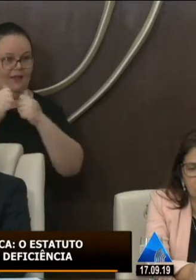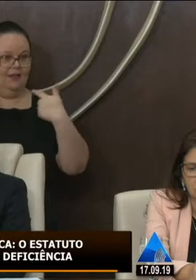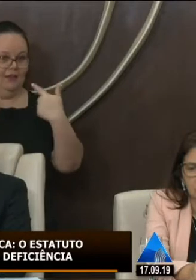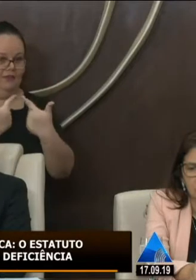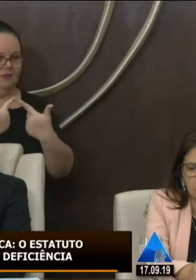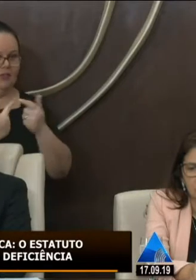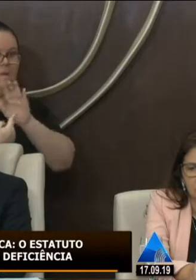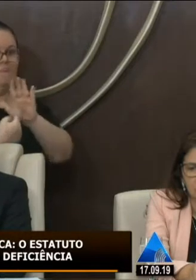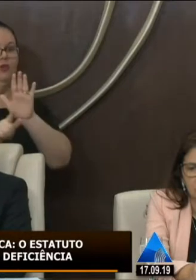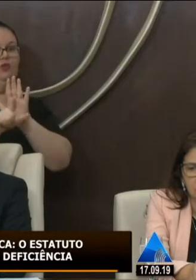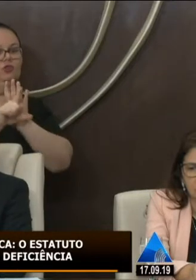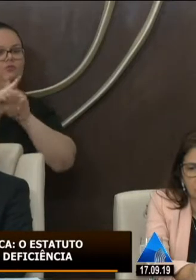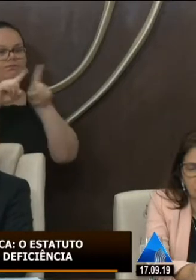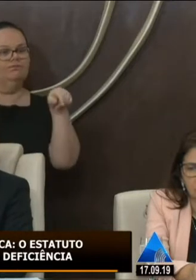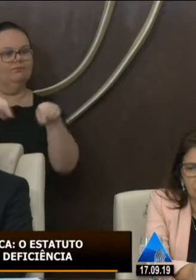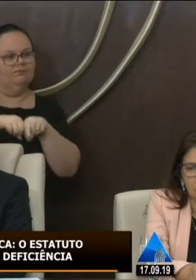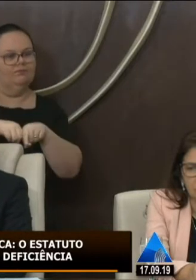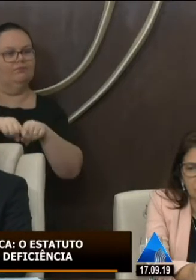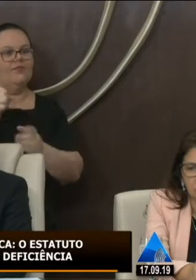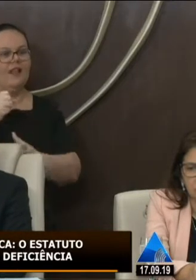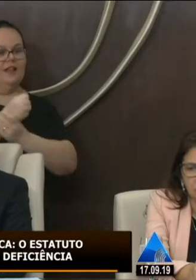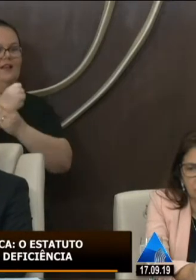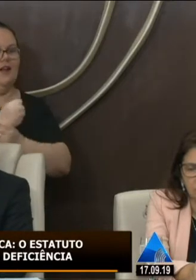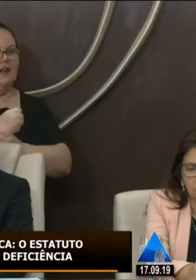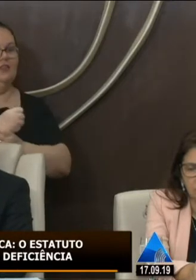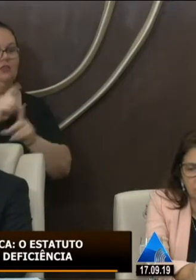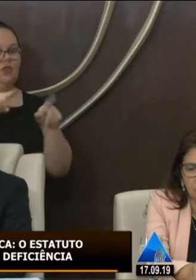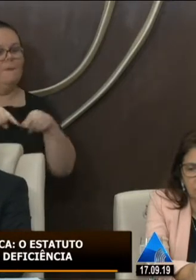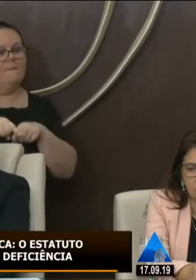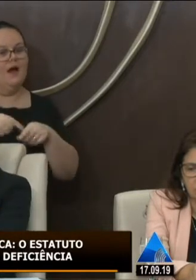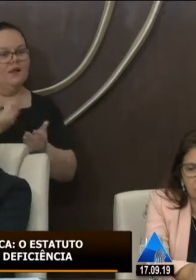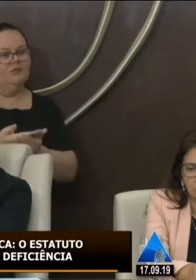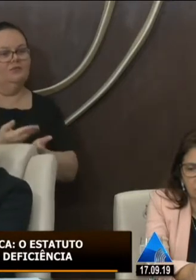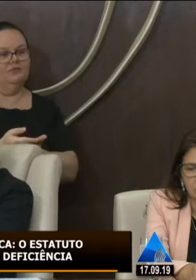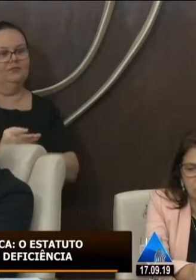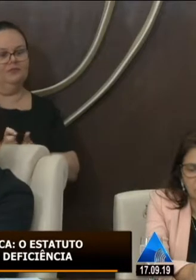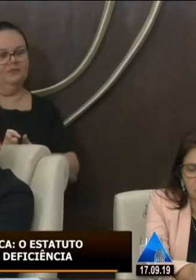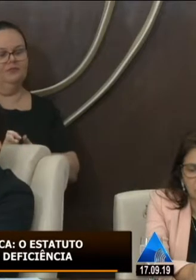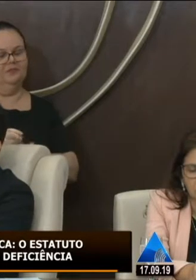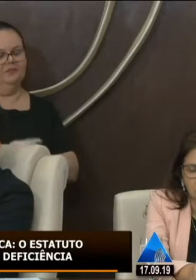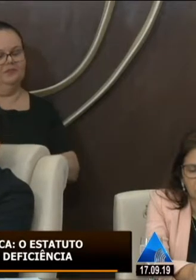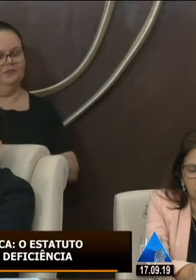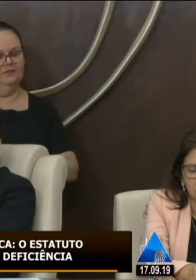um projeto de lei que irá garantir que no serviço público eu apresentei inicialmente uma proposta de